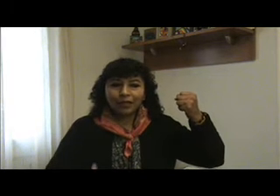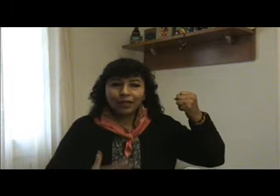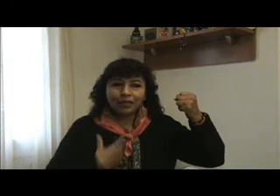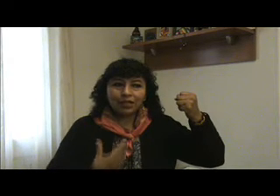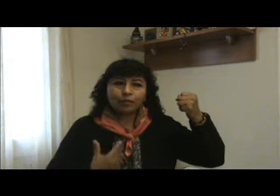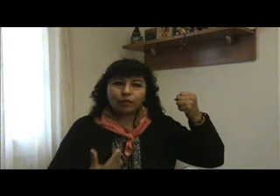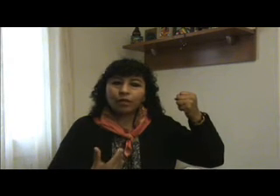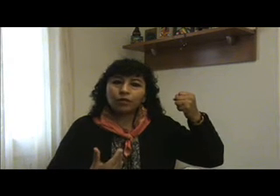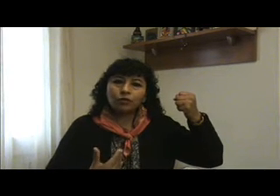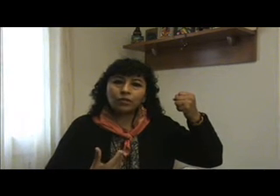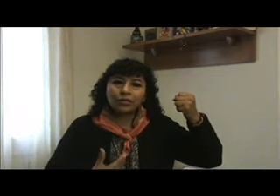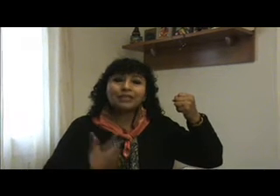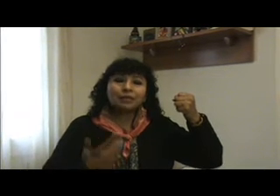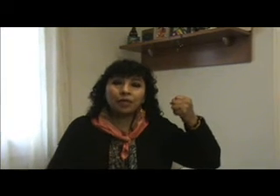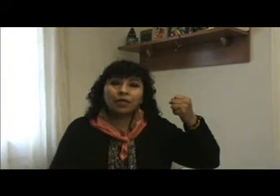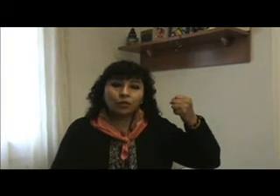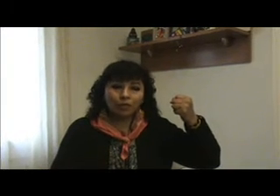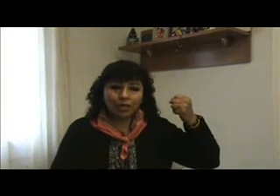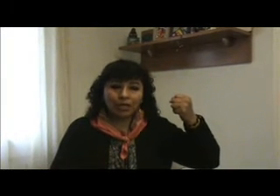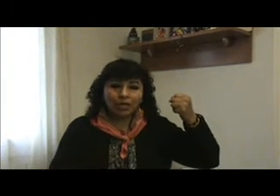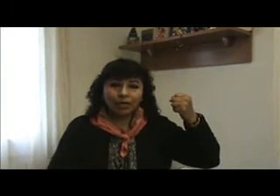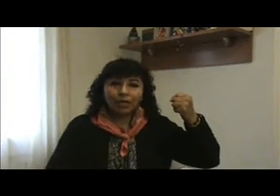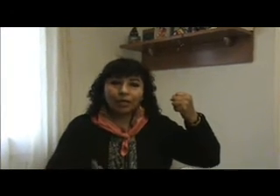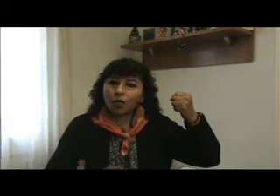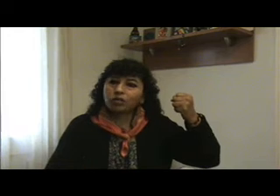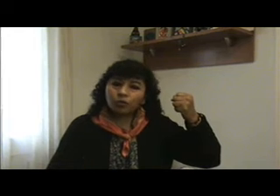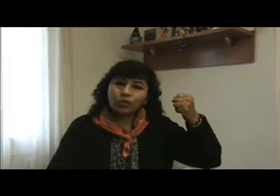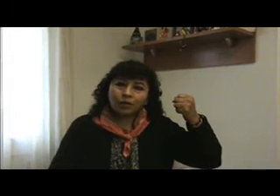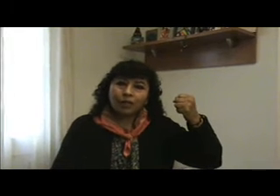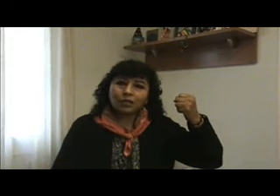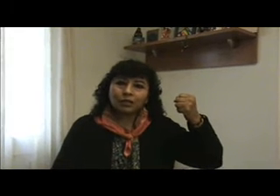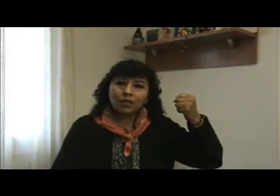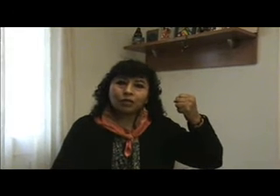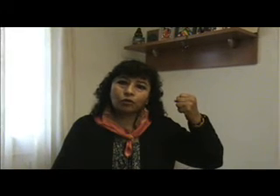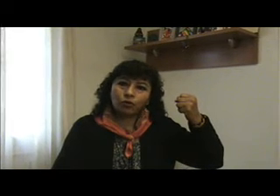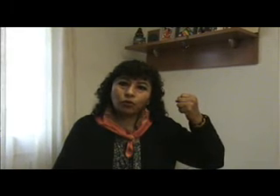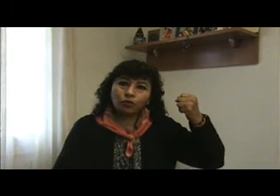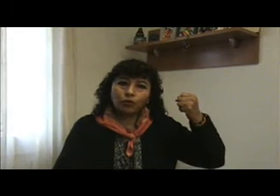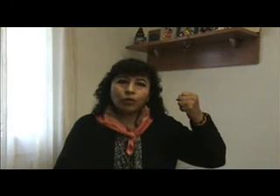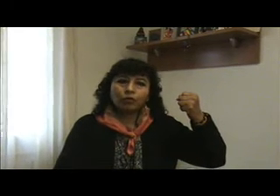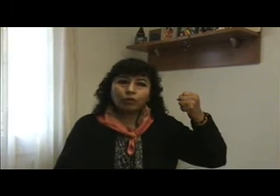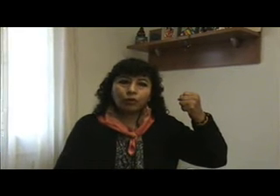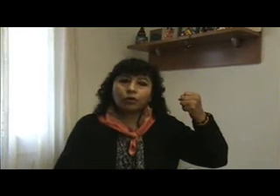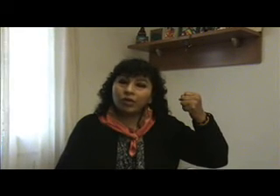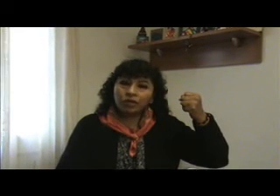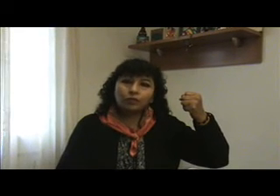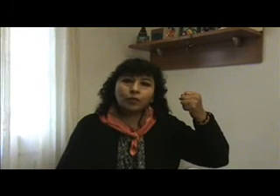está de por medio nuestra sensibilidad humana, en la cual somos capaces de darlo todo, por los niños